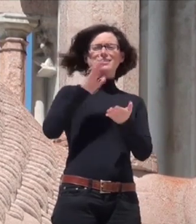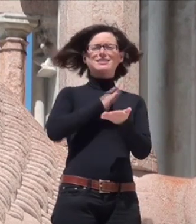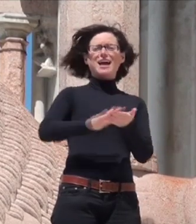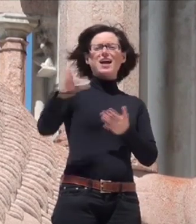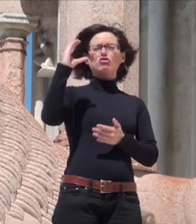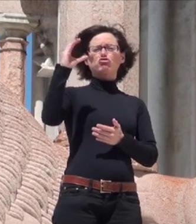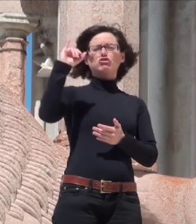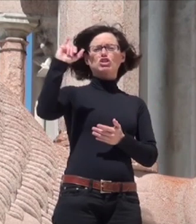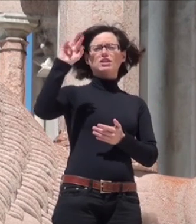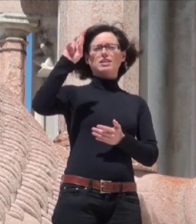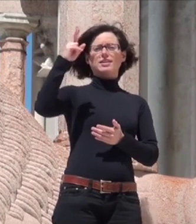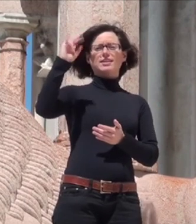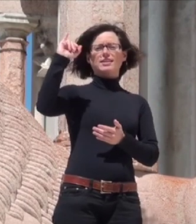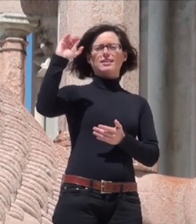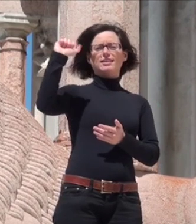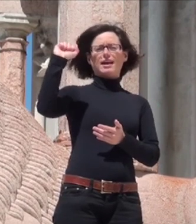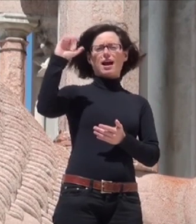Ciriaco, patrono della Repubblica Marinara.